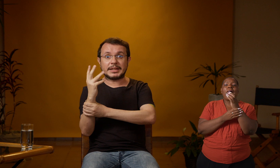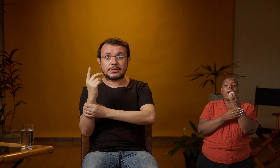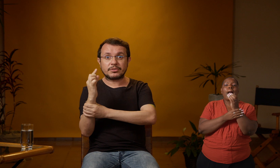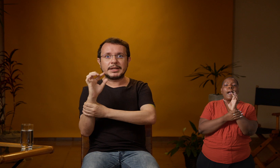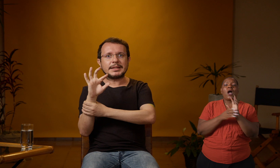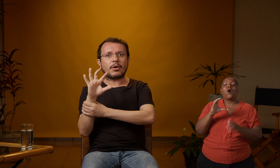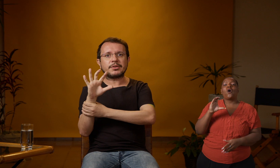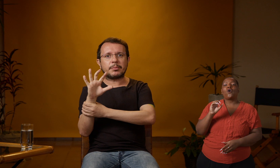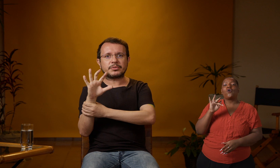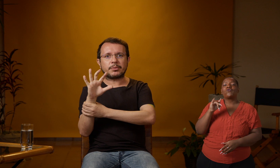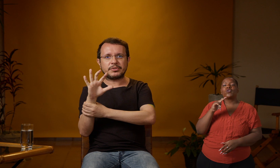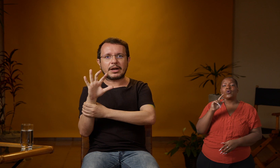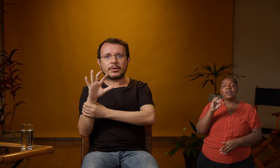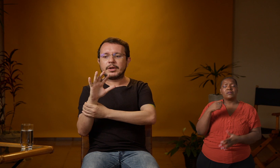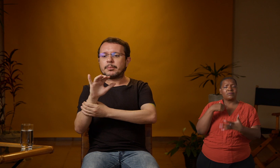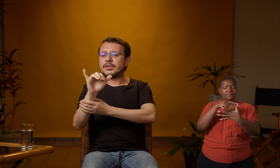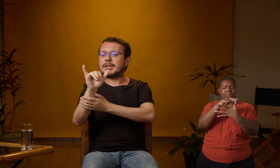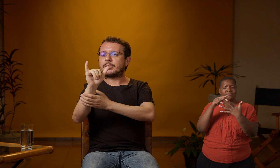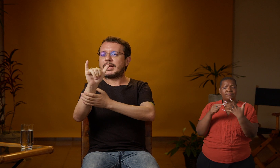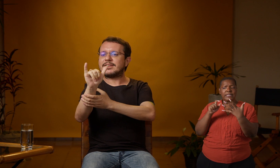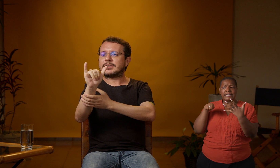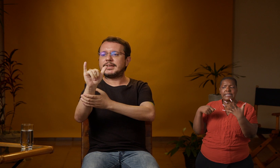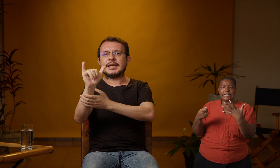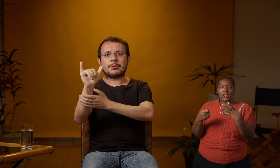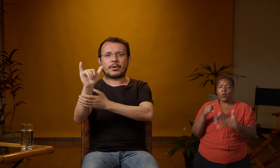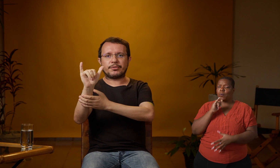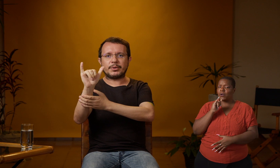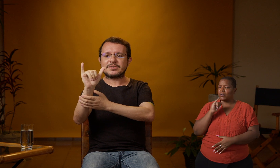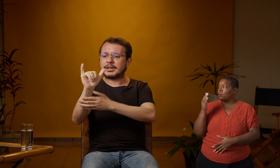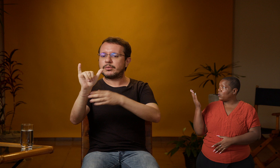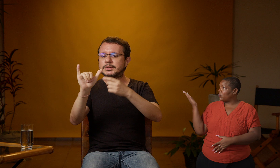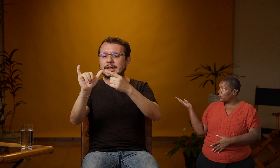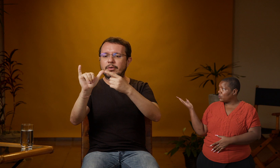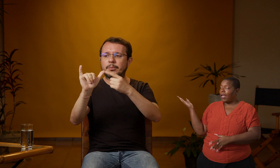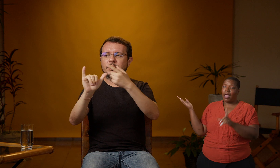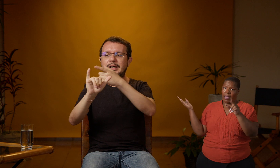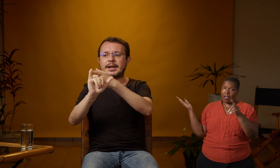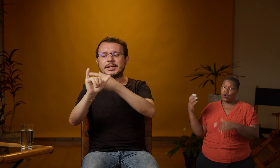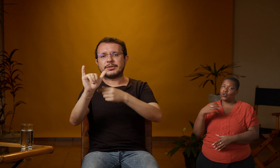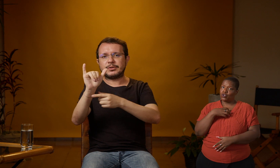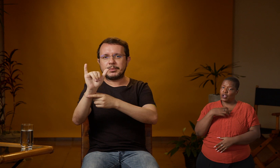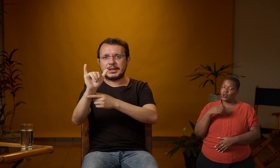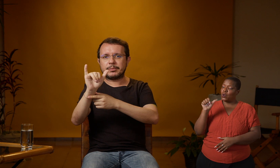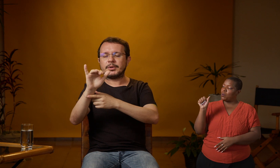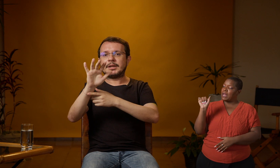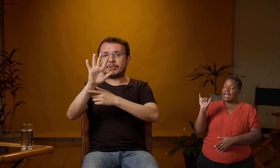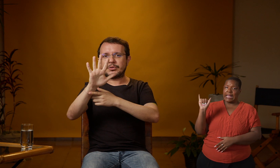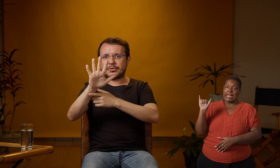dedos na hora de montar um sinal? Por exemplo, essa aqui é uma configuração, né? Com o polegar e o dedo mínimo. Todos